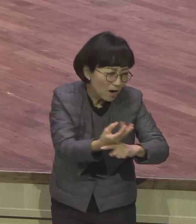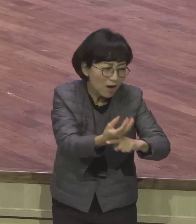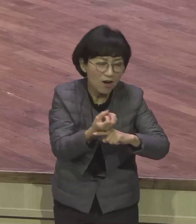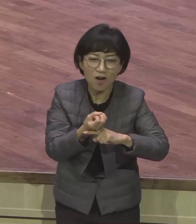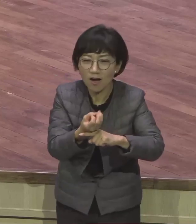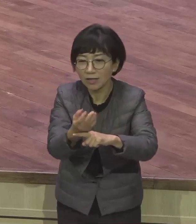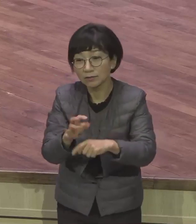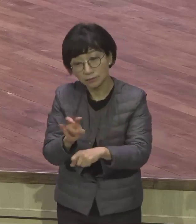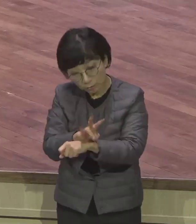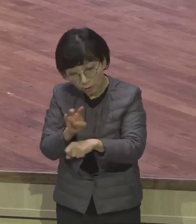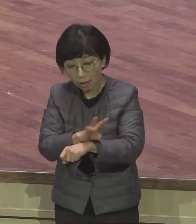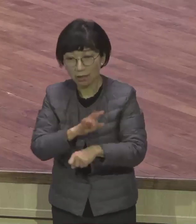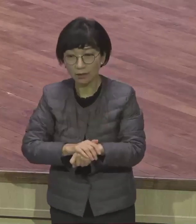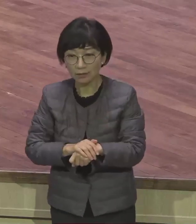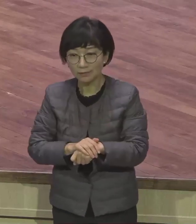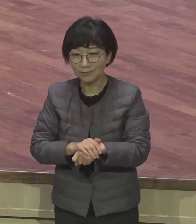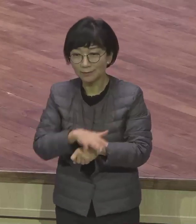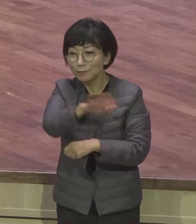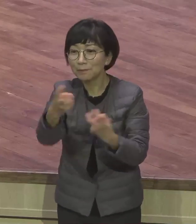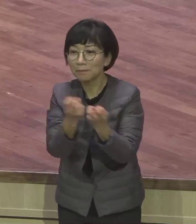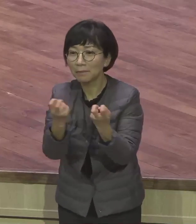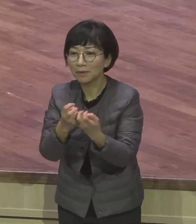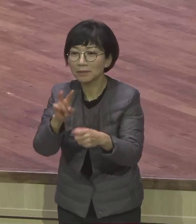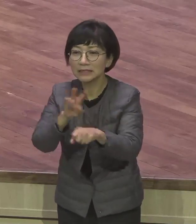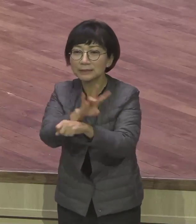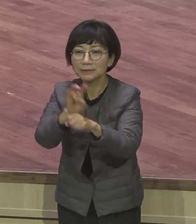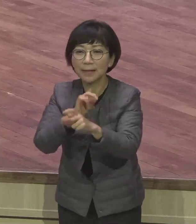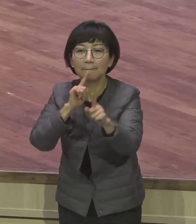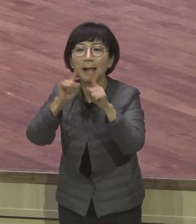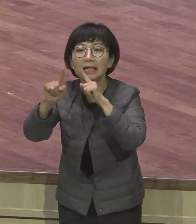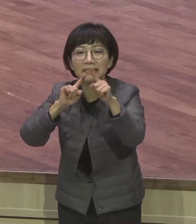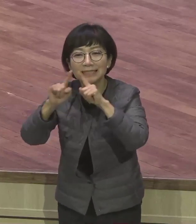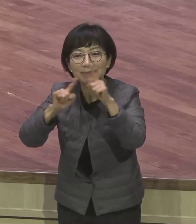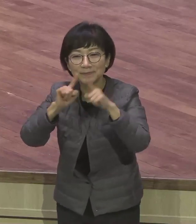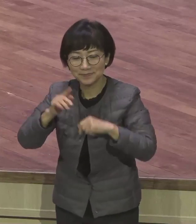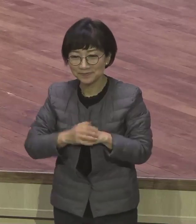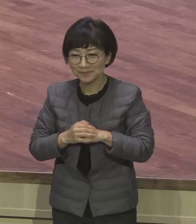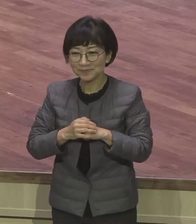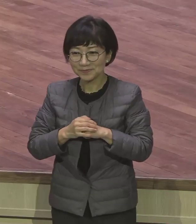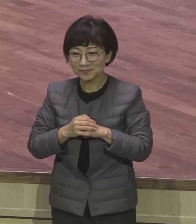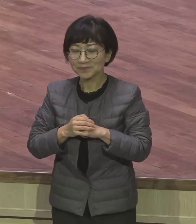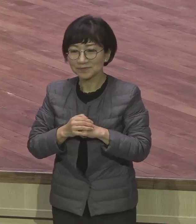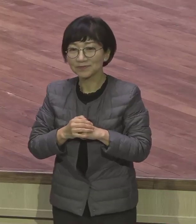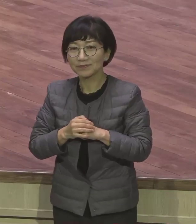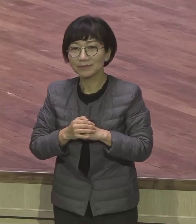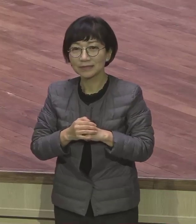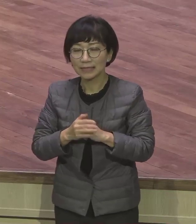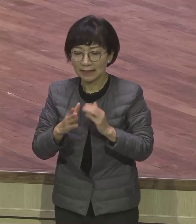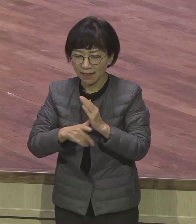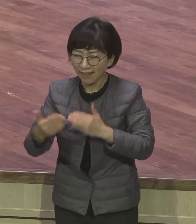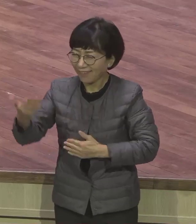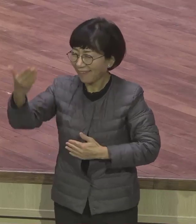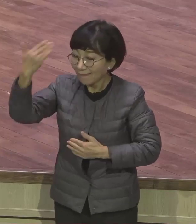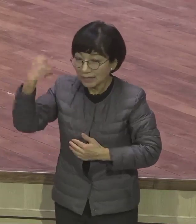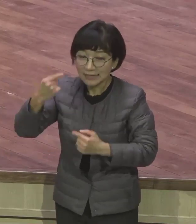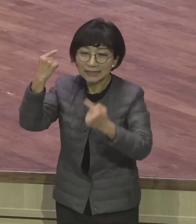그 있는 사람은요 내 안에 있었던 상처 아픔